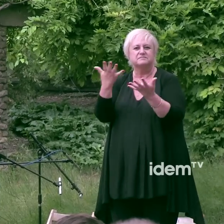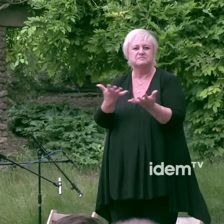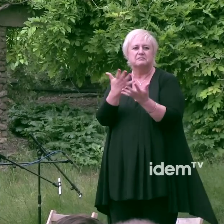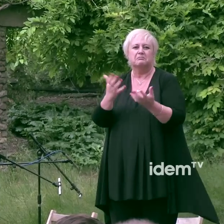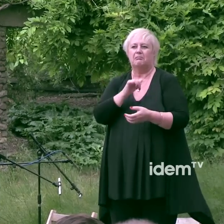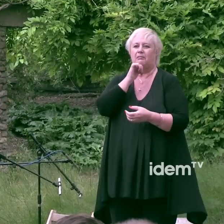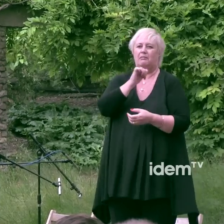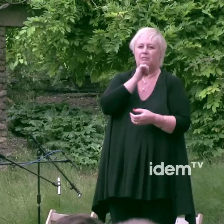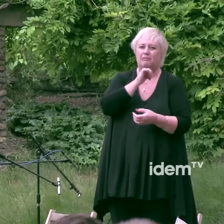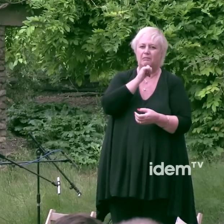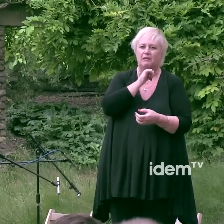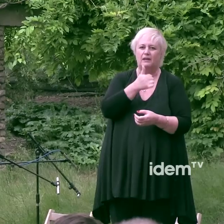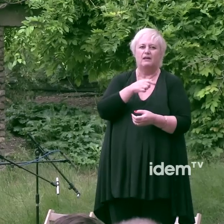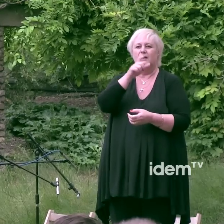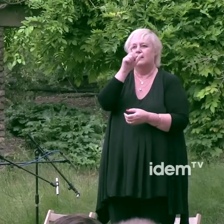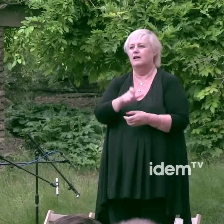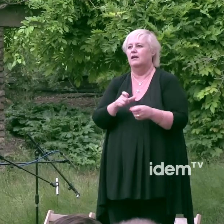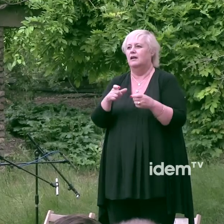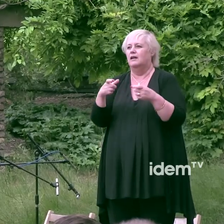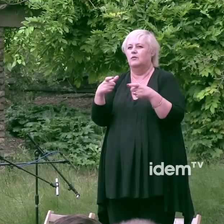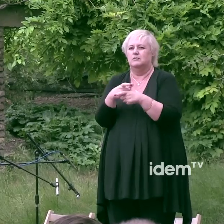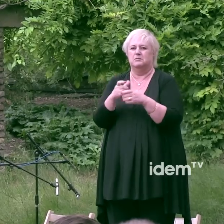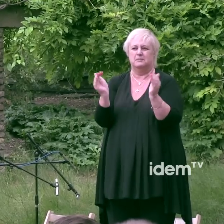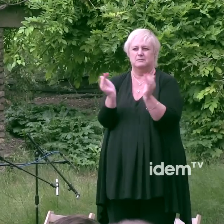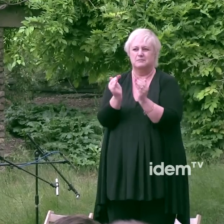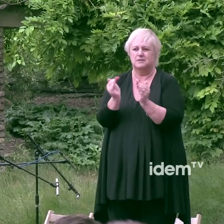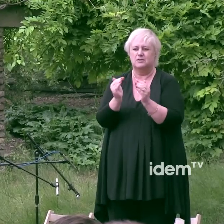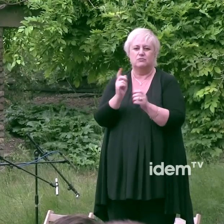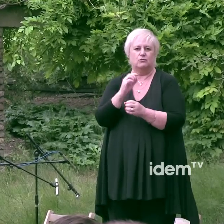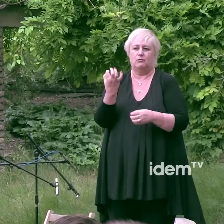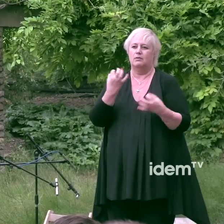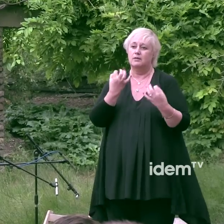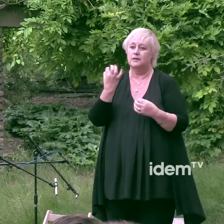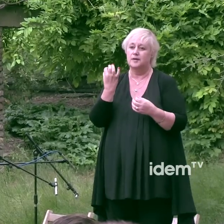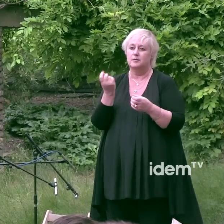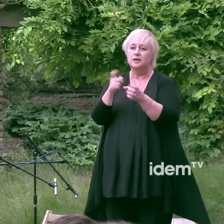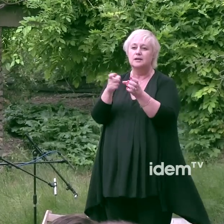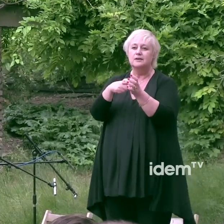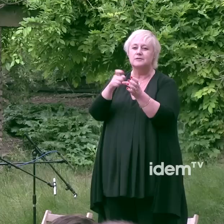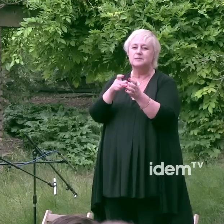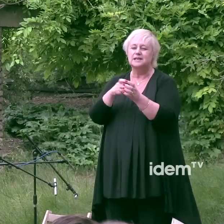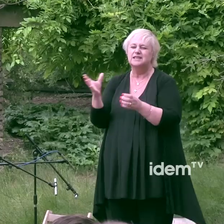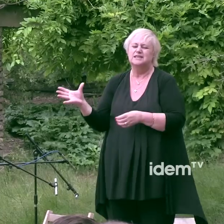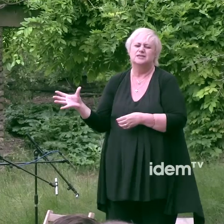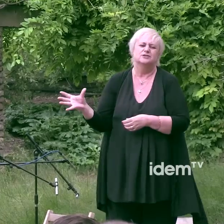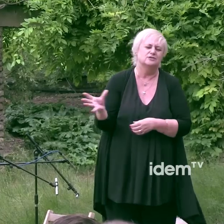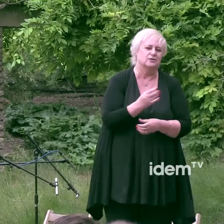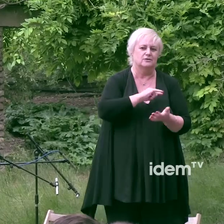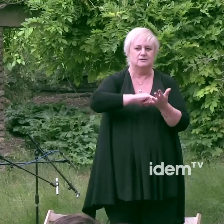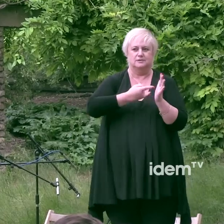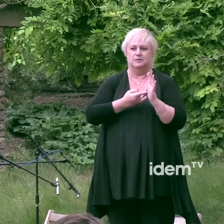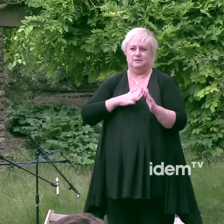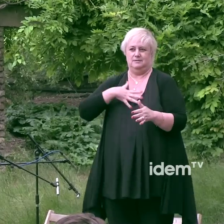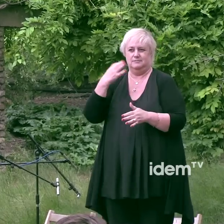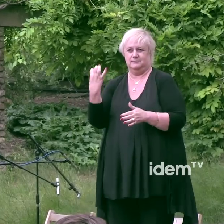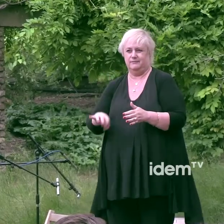culpabilitzadors com els que se senten massa sovint i incorporant totes aquelles estratègies preventives de demostrada eficàcia que puguin contribuir